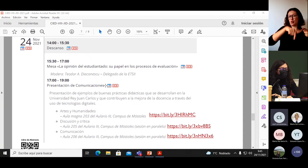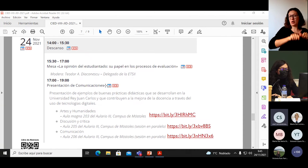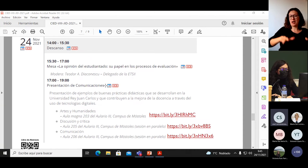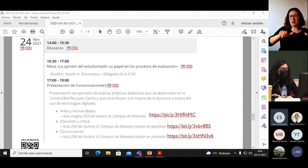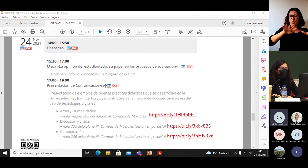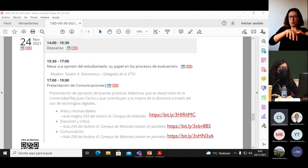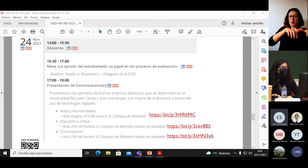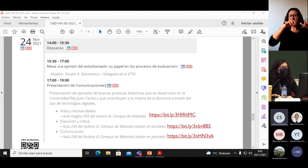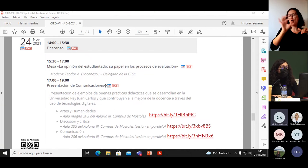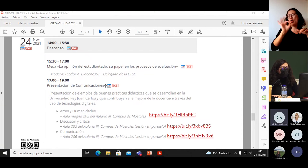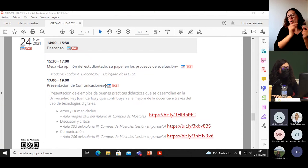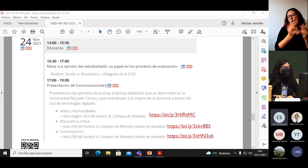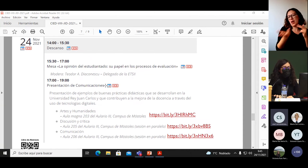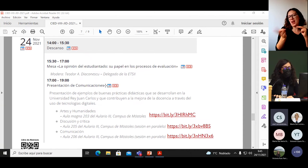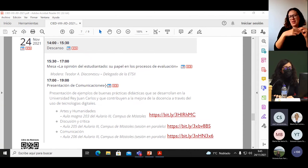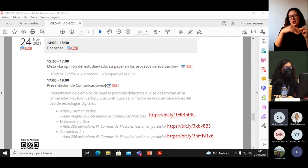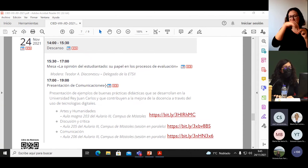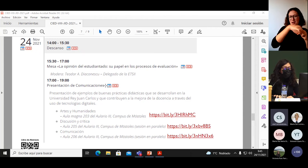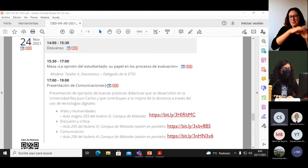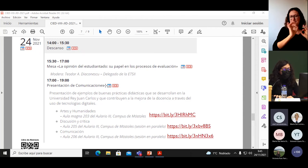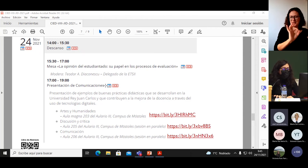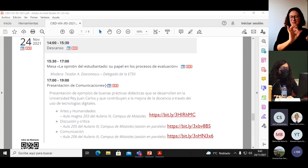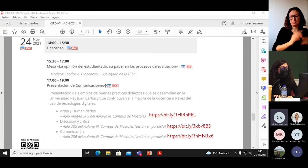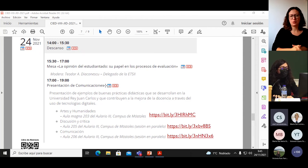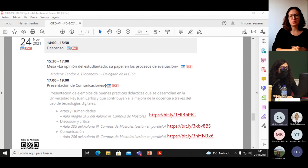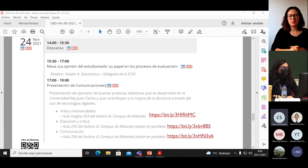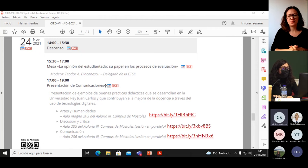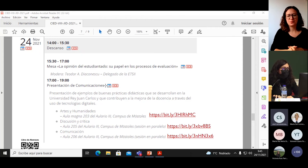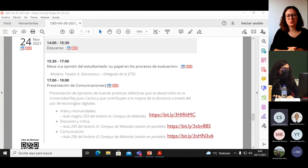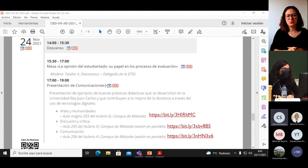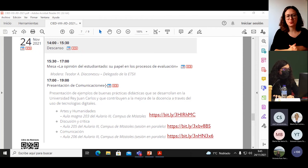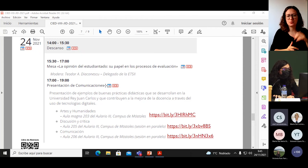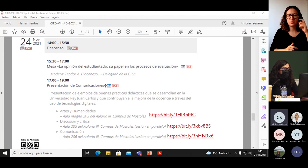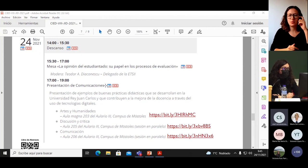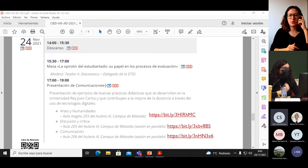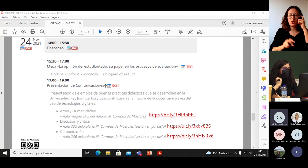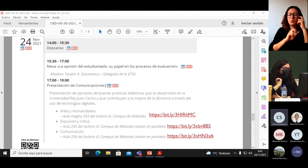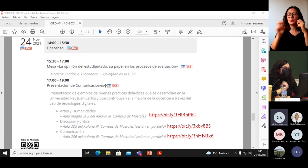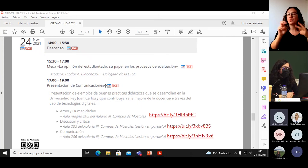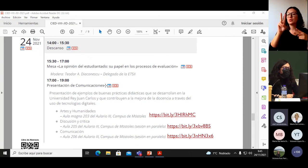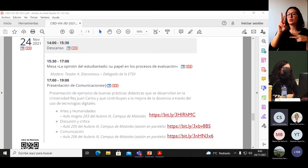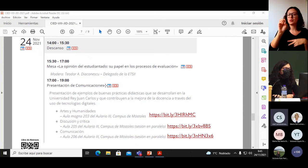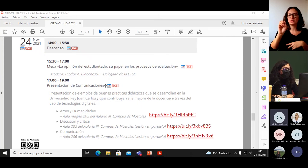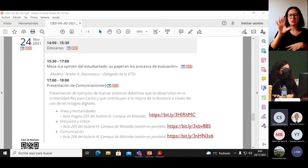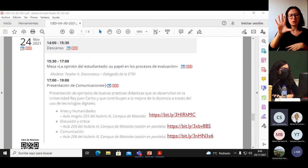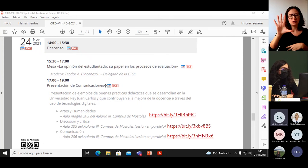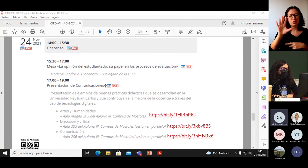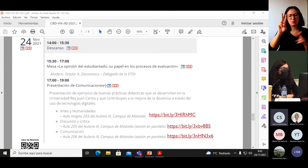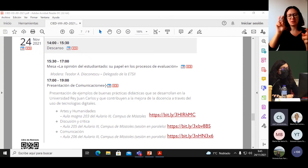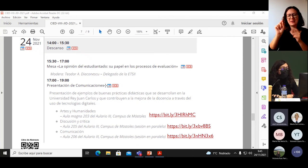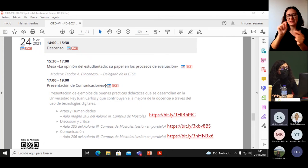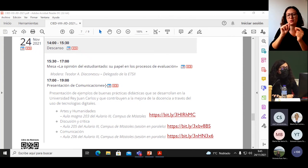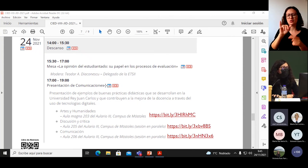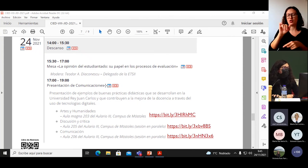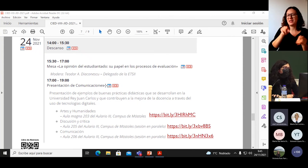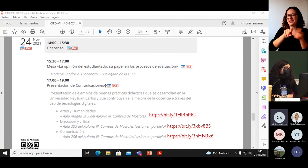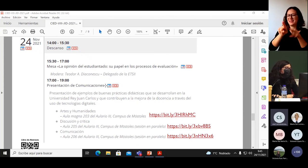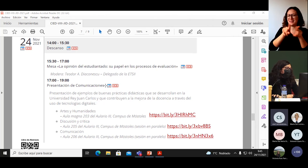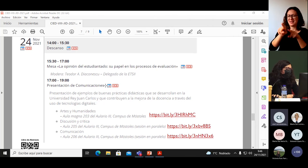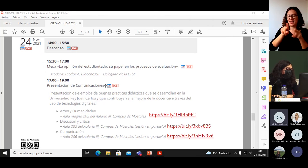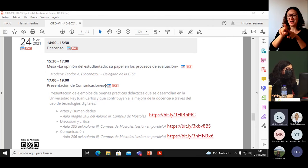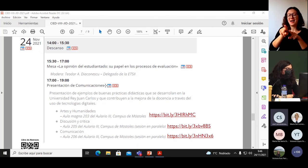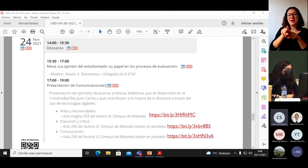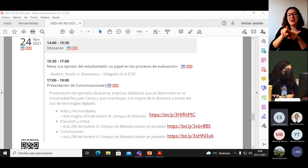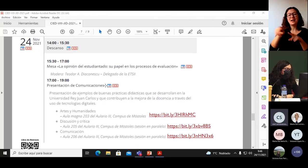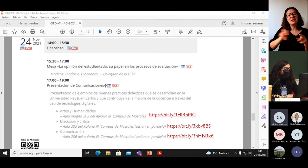videoconferencia, otra de discusión y crítica, que es en el aula 205, aquí al lado, en este mismo horario, y la sesión